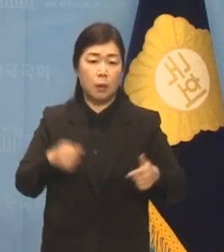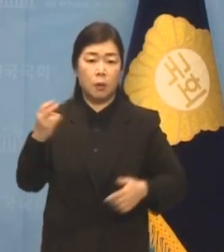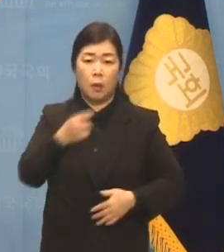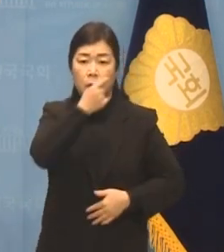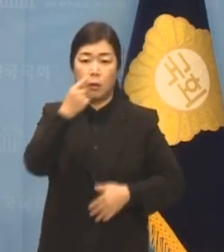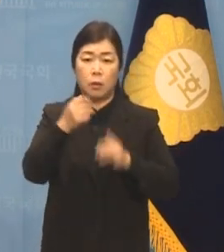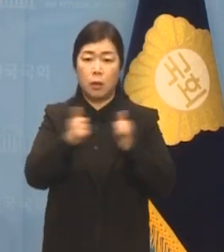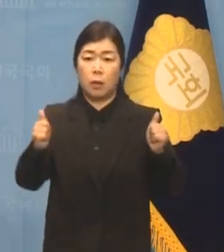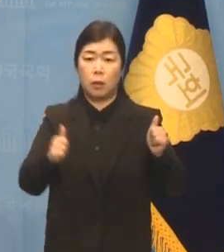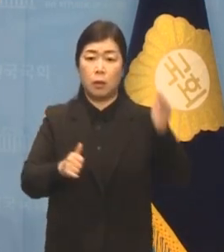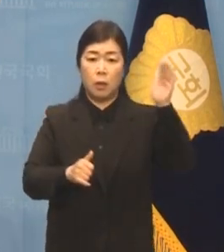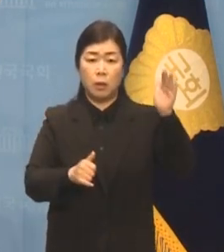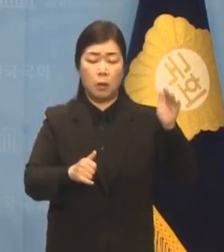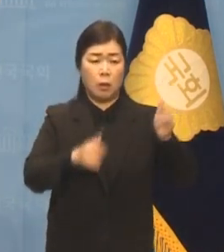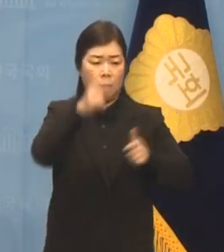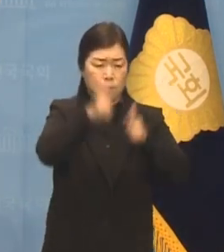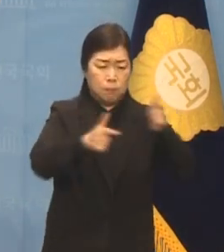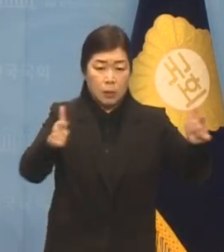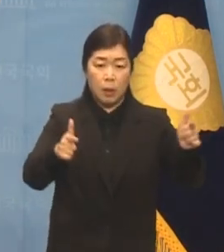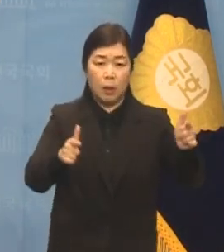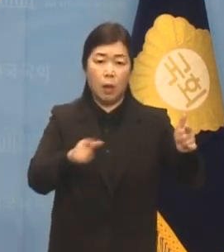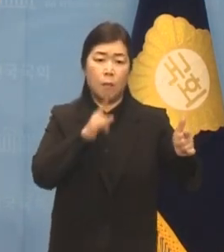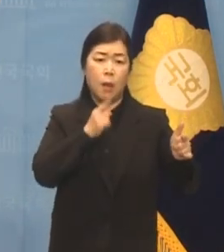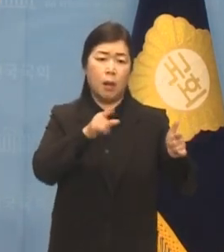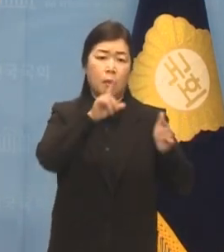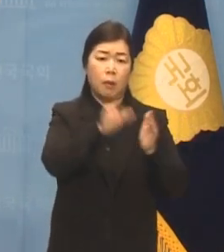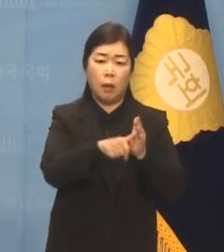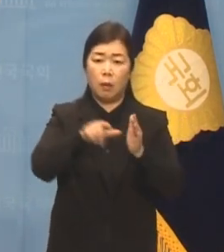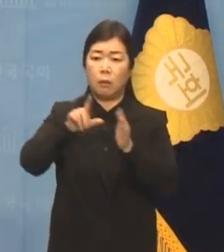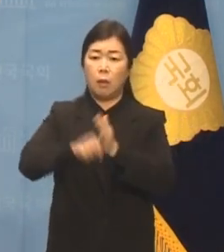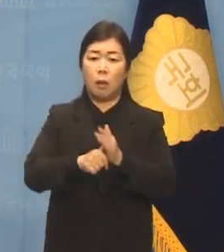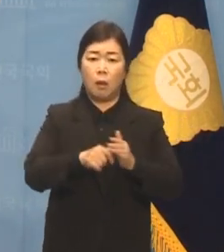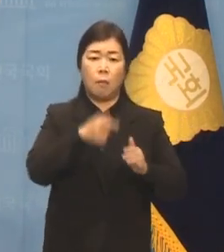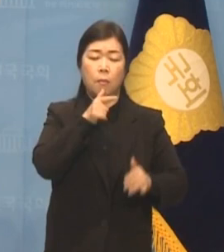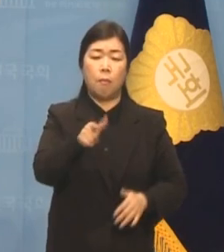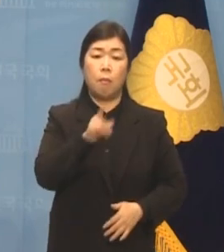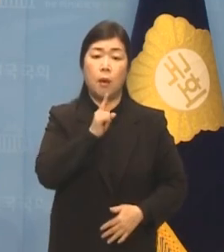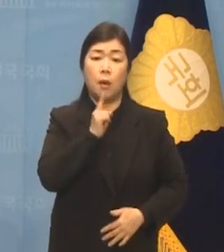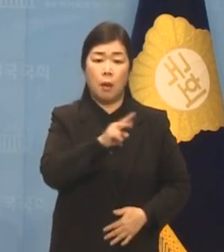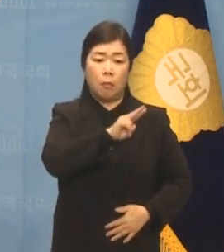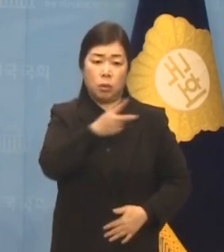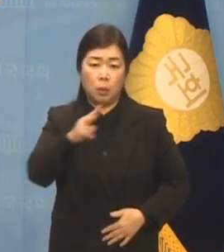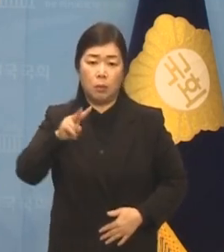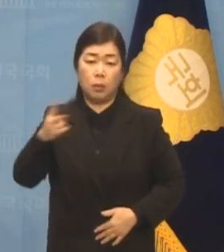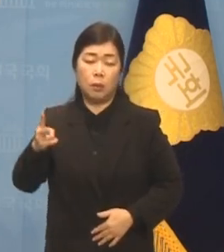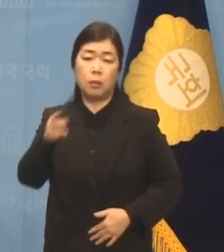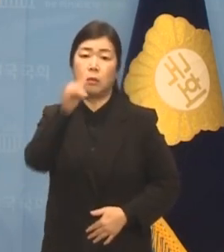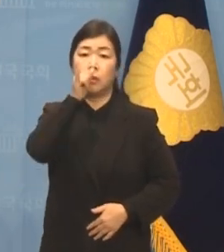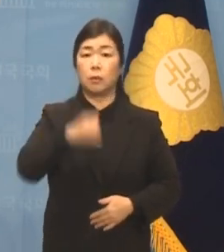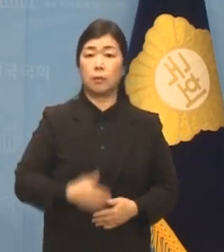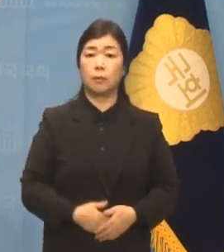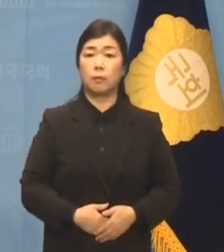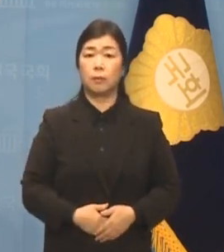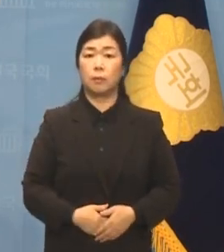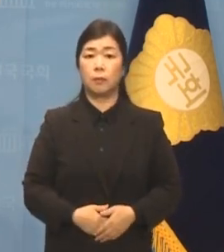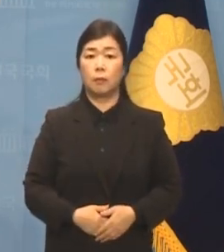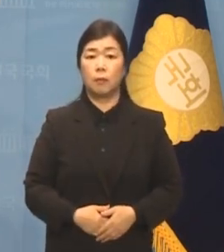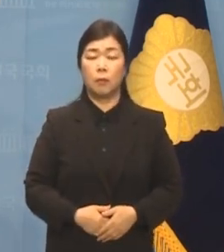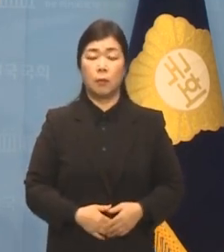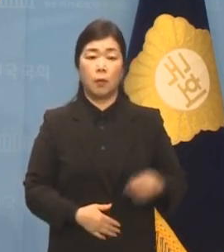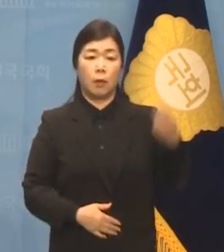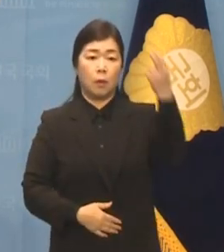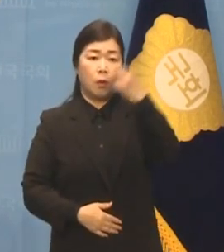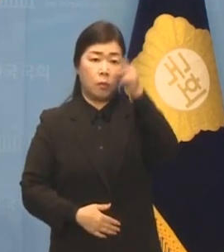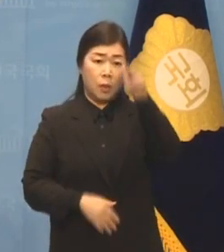진술도 일치하지 않고 계속 번복되고 있습니다. 검찰의 조작에